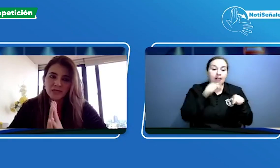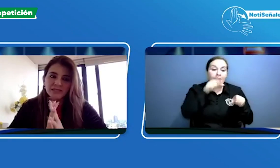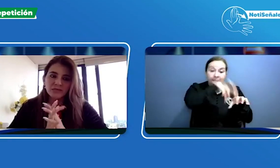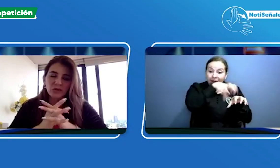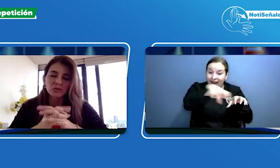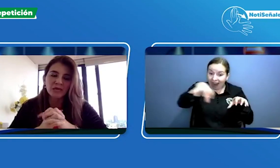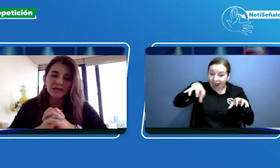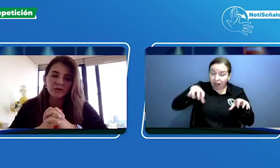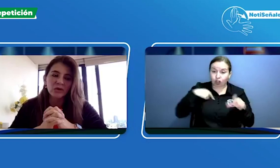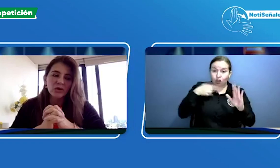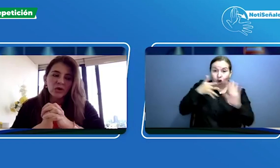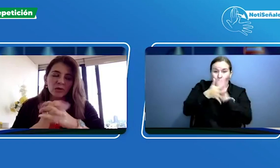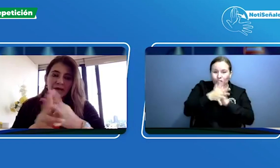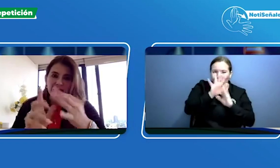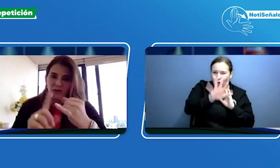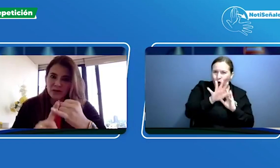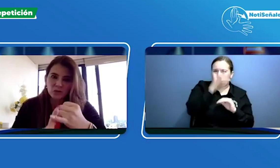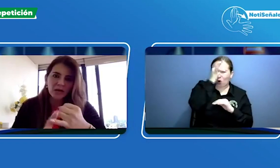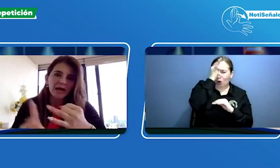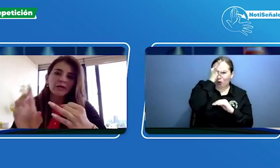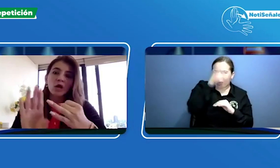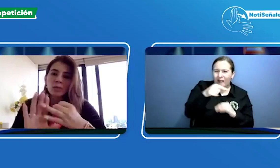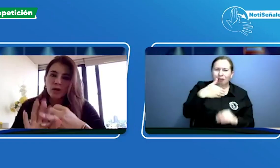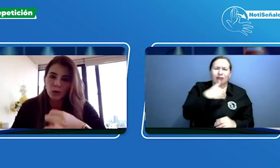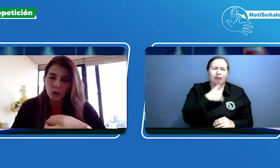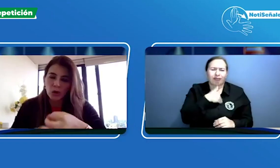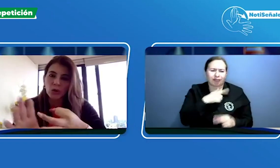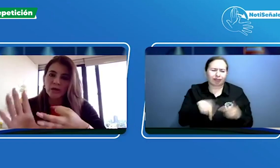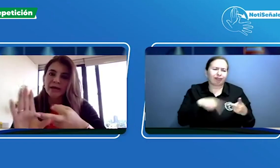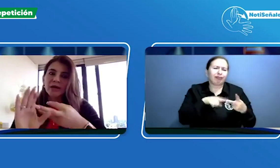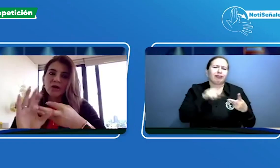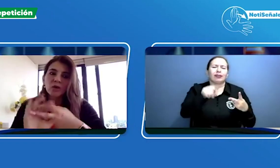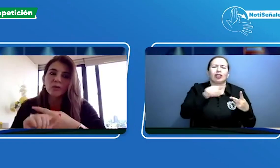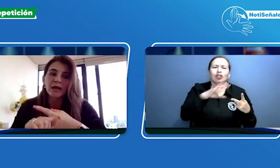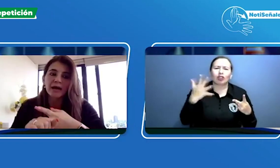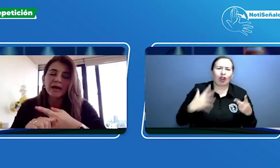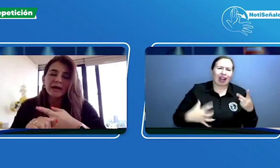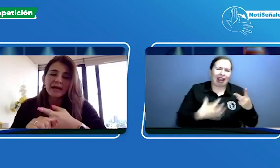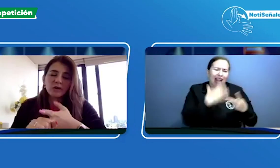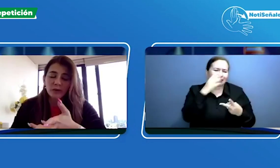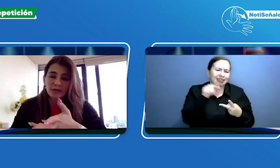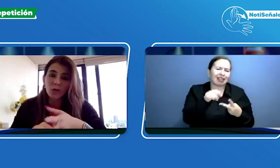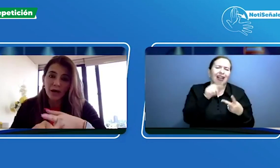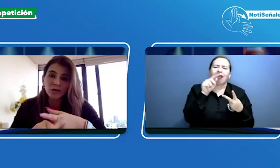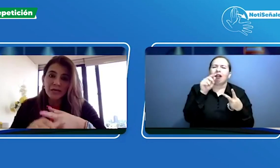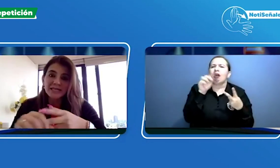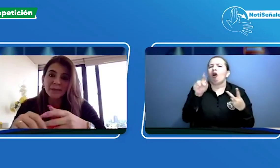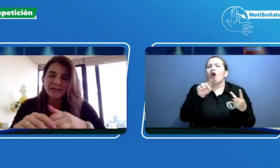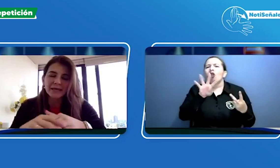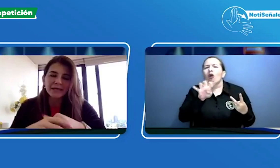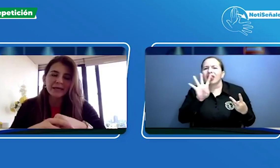les estoy contando como la cardiovascular como la oncológica como la 94 que es la materna